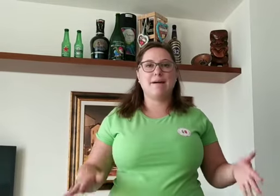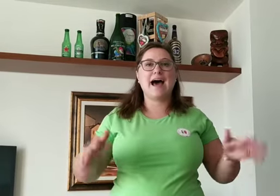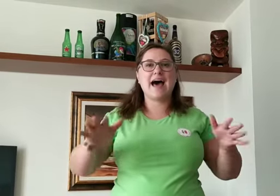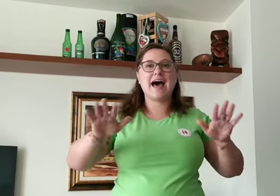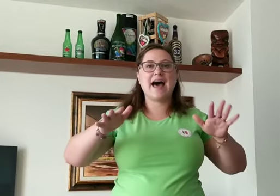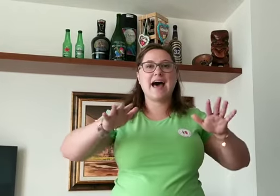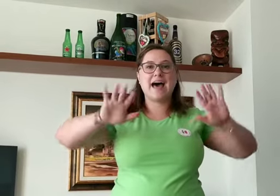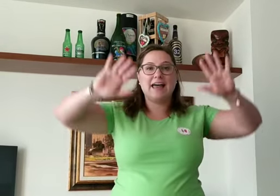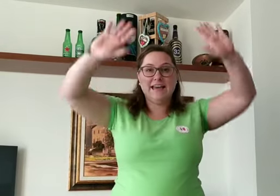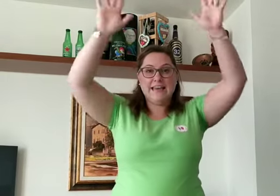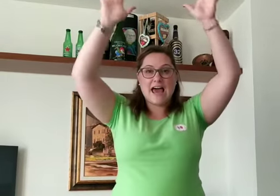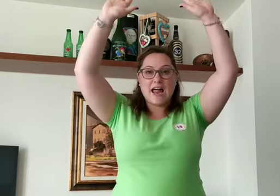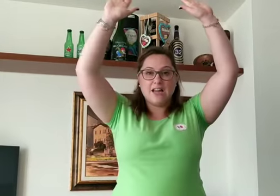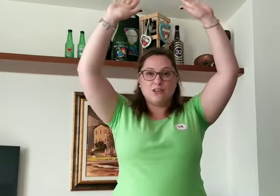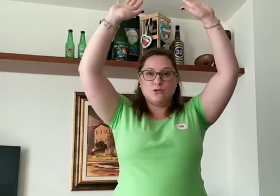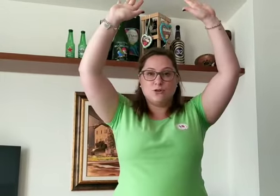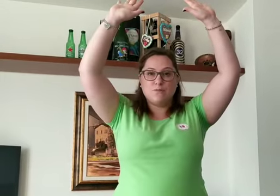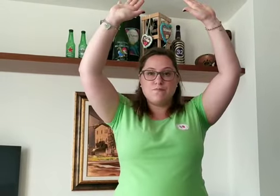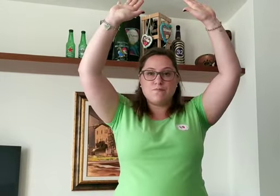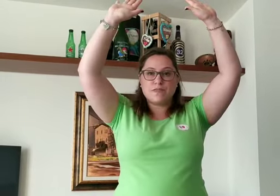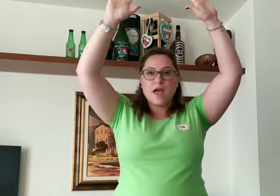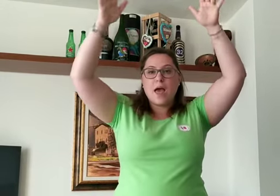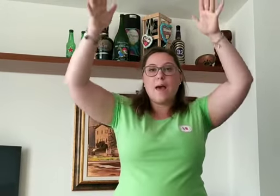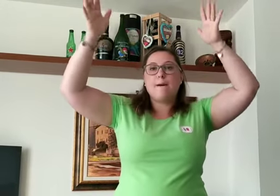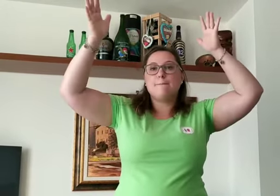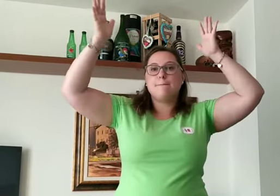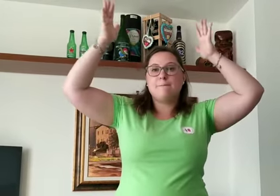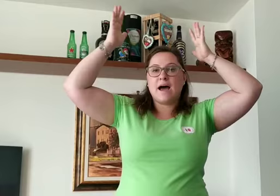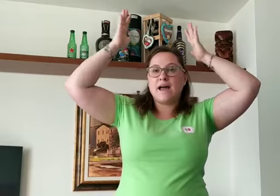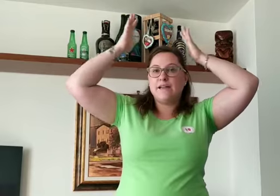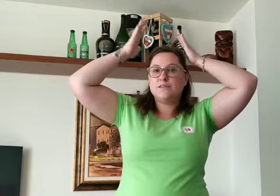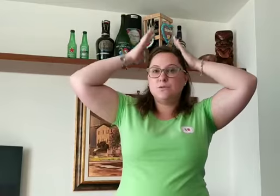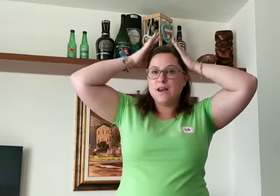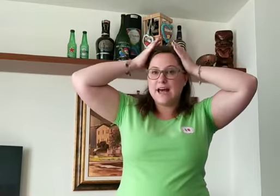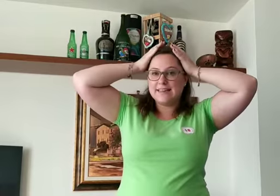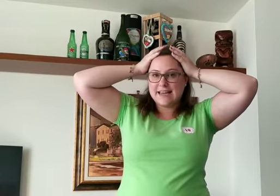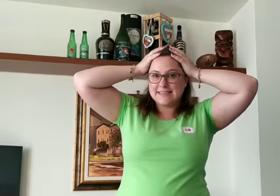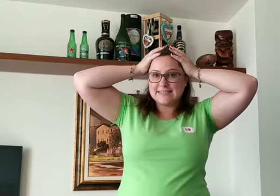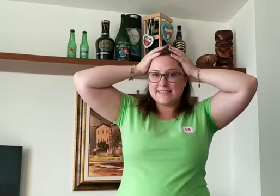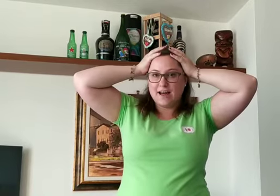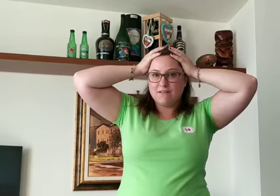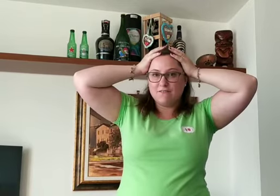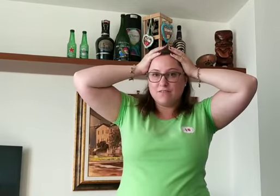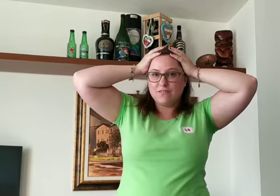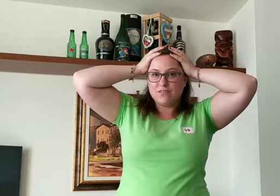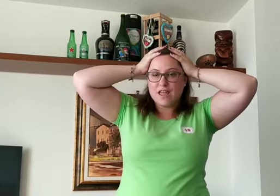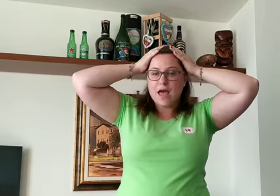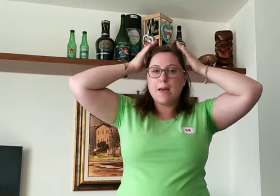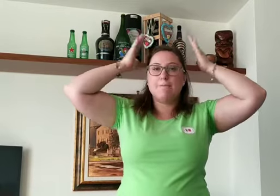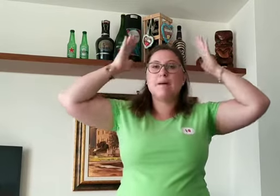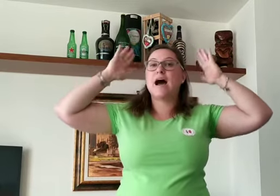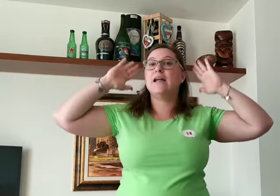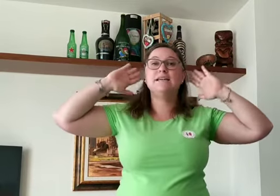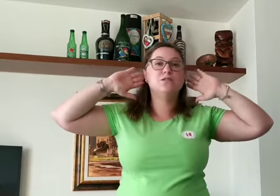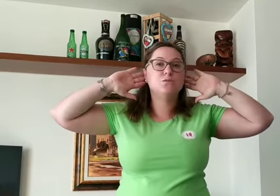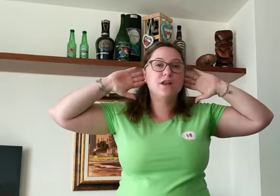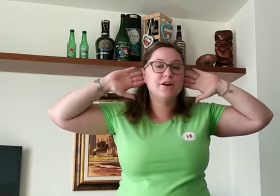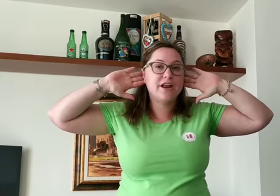mani in alto mani sulla testa mani sulle